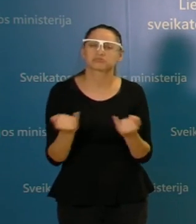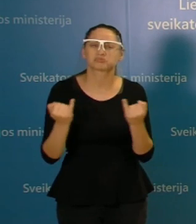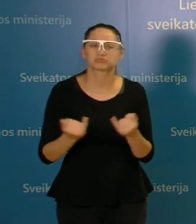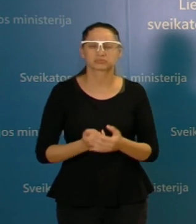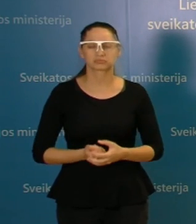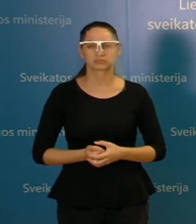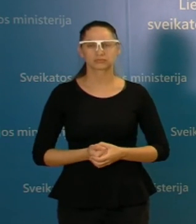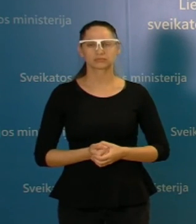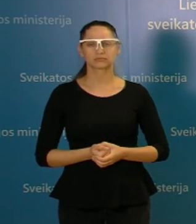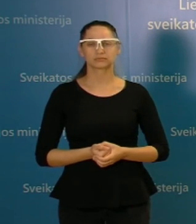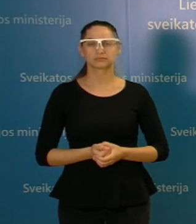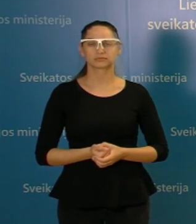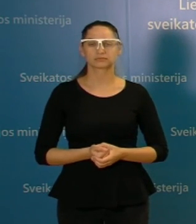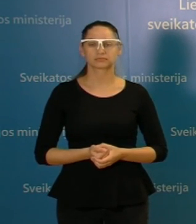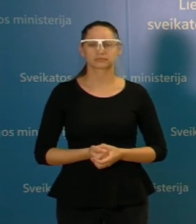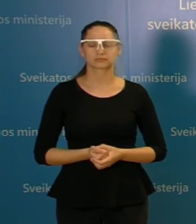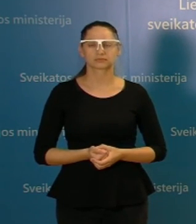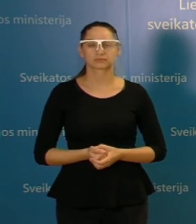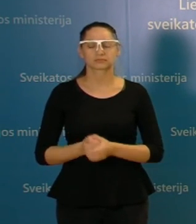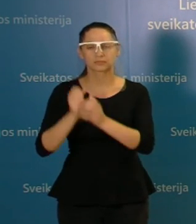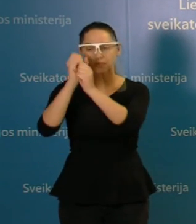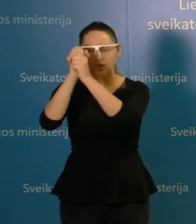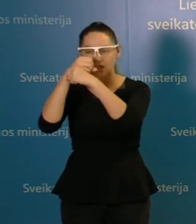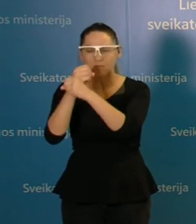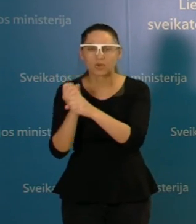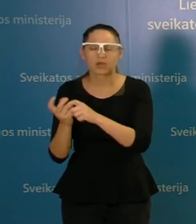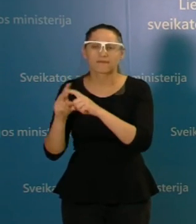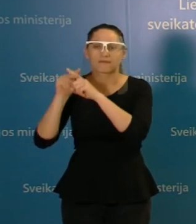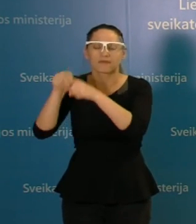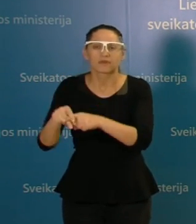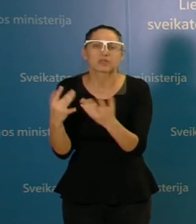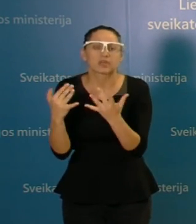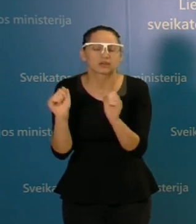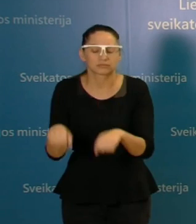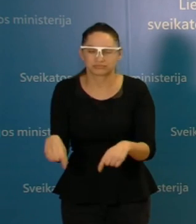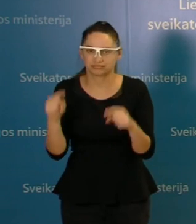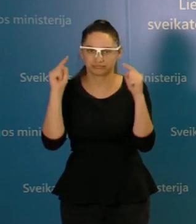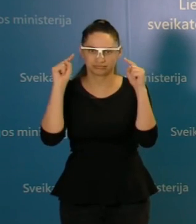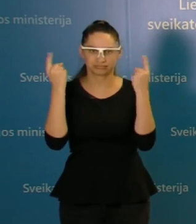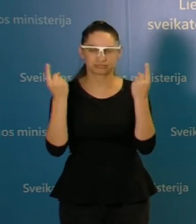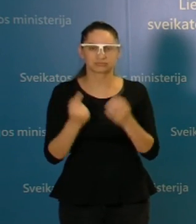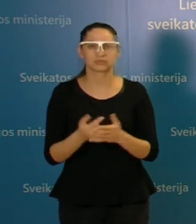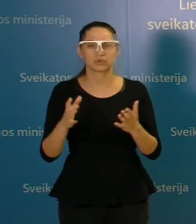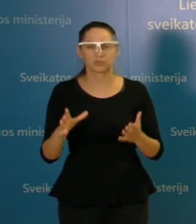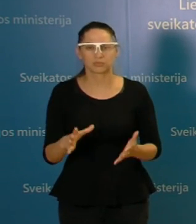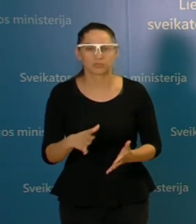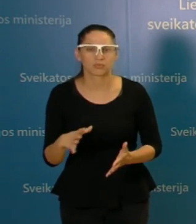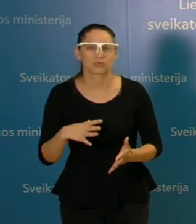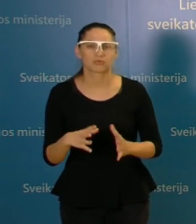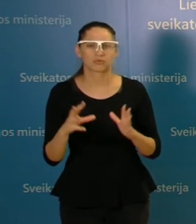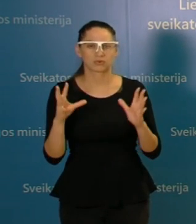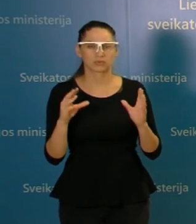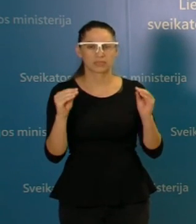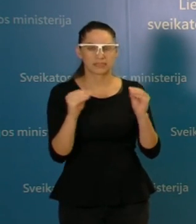Nežinau, kiek dar galėtų laboratorijos išplėst, bet net jau ir kai buvo 10 tūkstančių